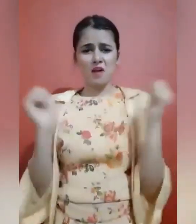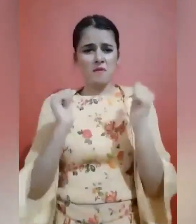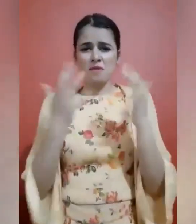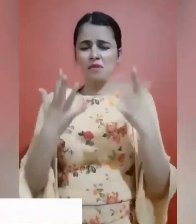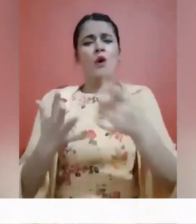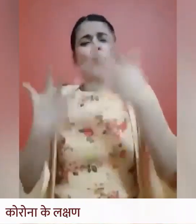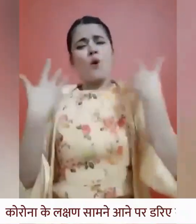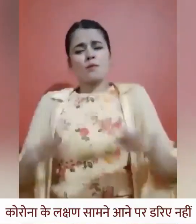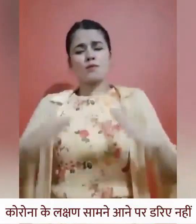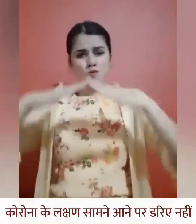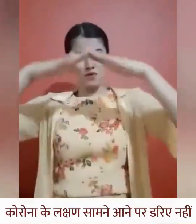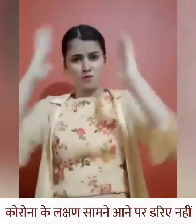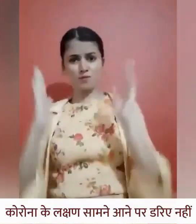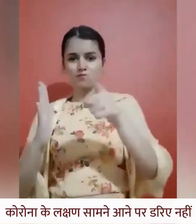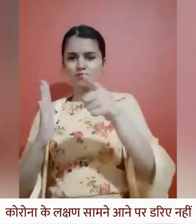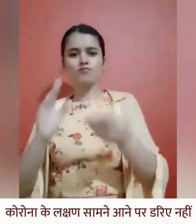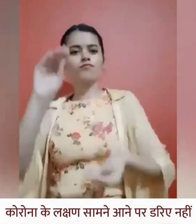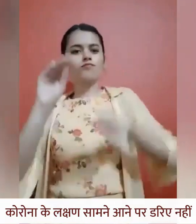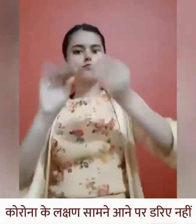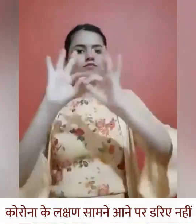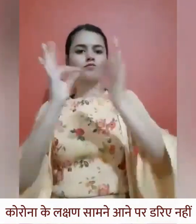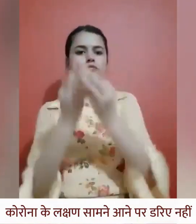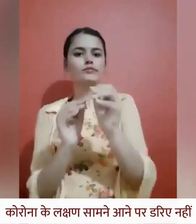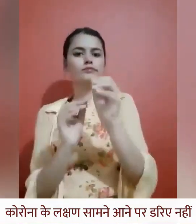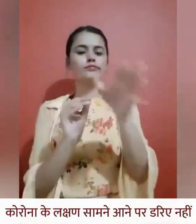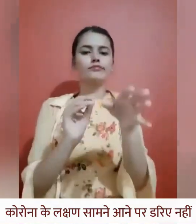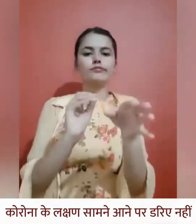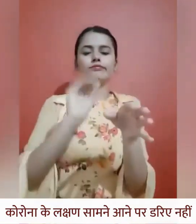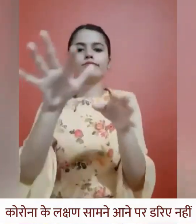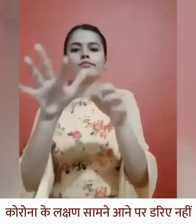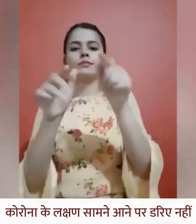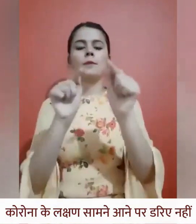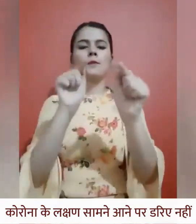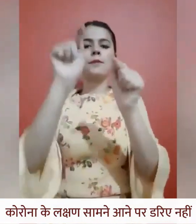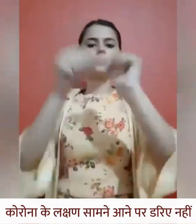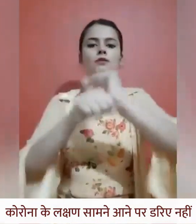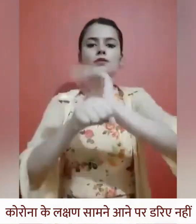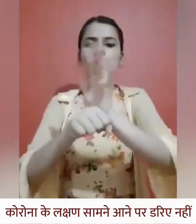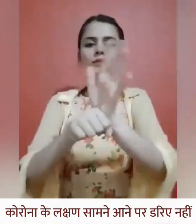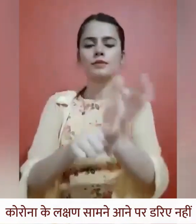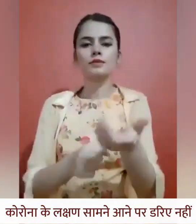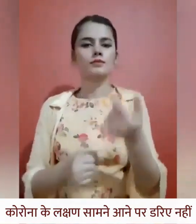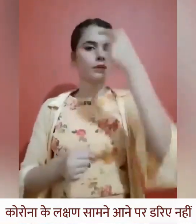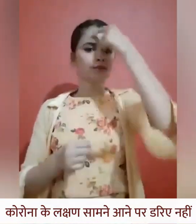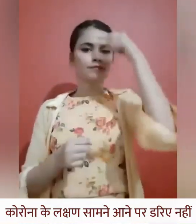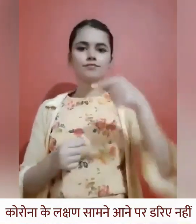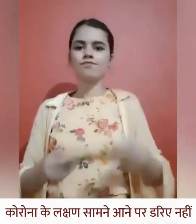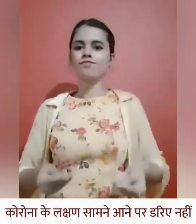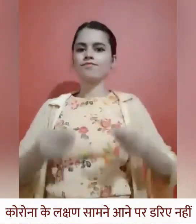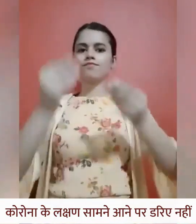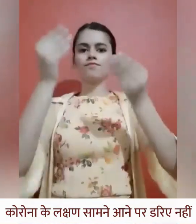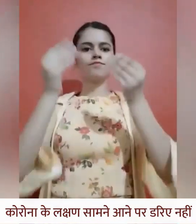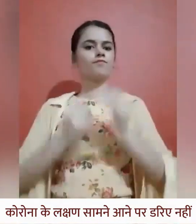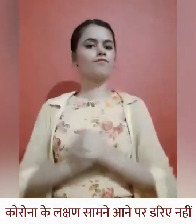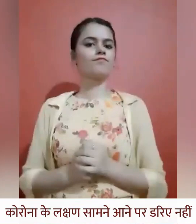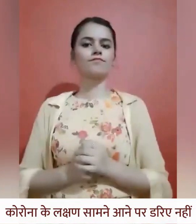हैं आपको डरना नहीं है यदि आपके परिवार के किसी भी सदस्थ में कौरोना के लक्षन दिखे तो